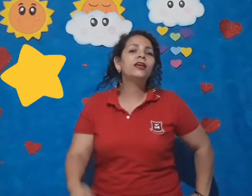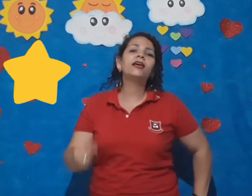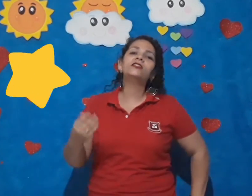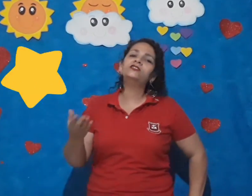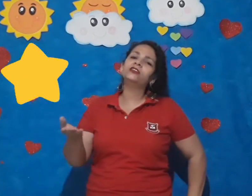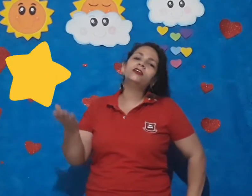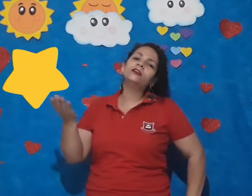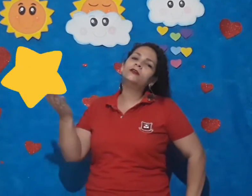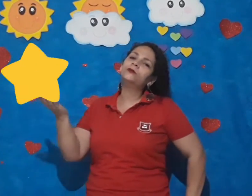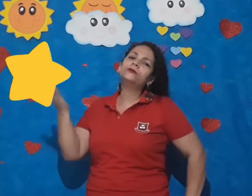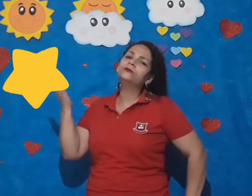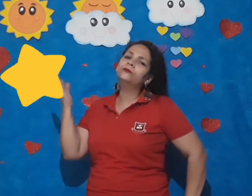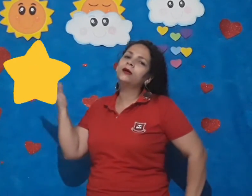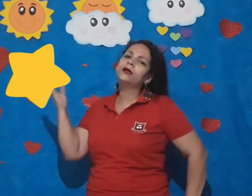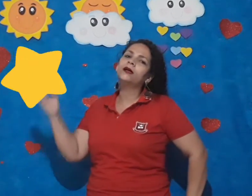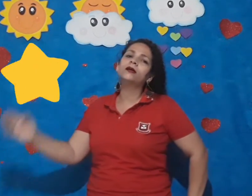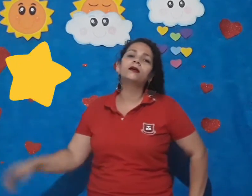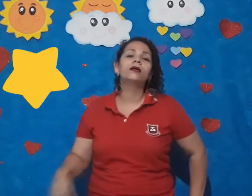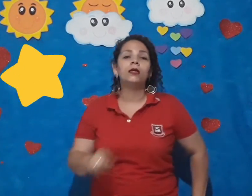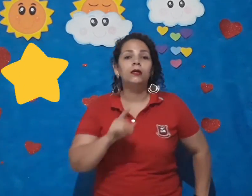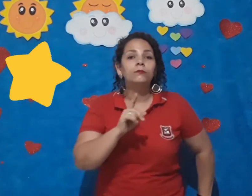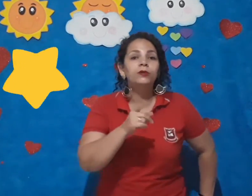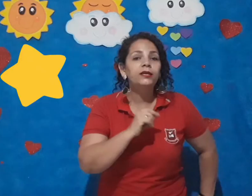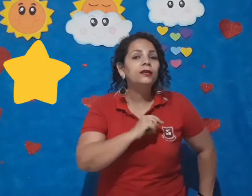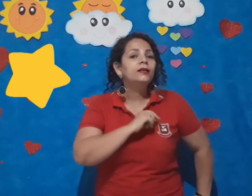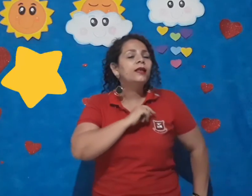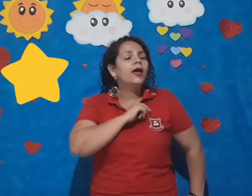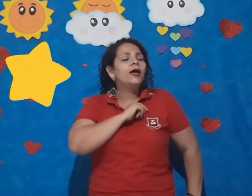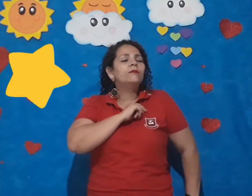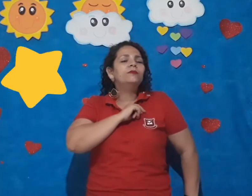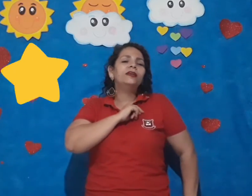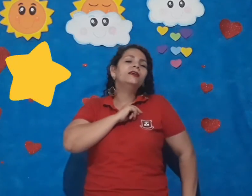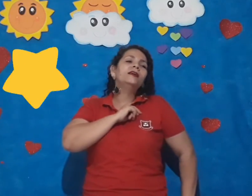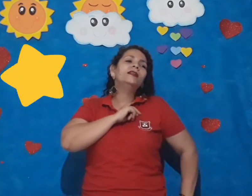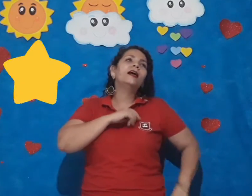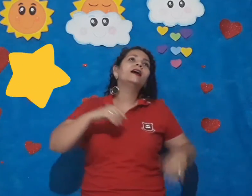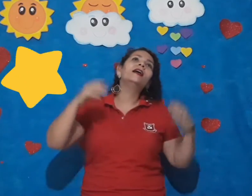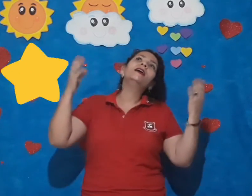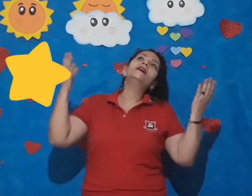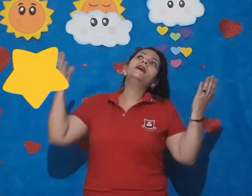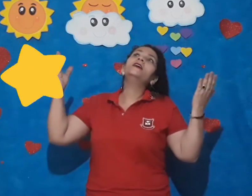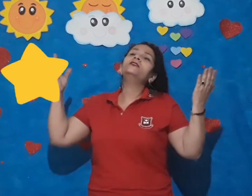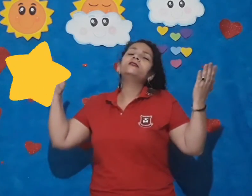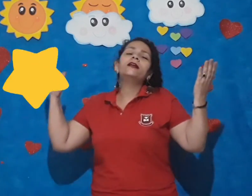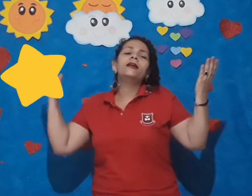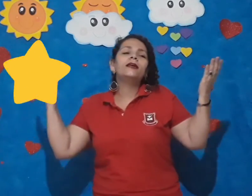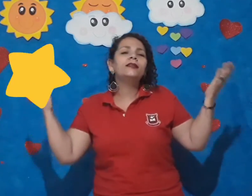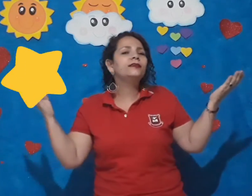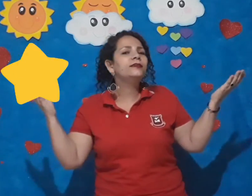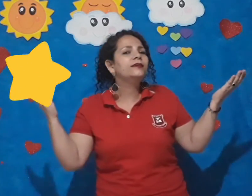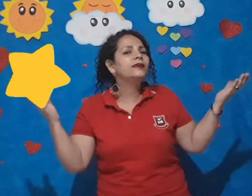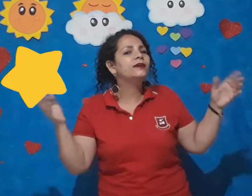é de luar. Brilha, brilha, estrelinha,